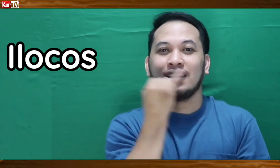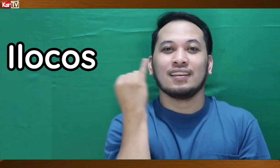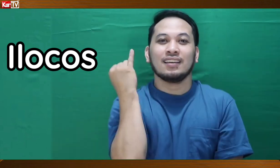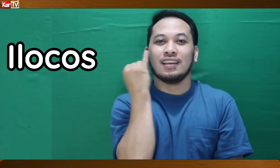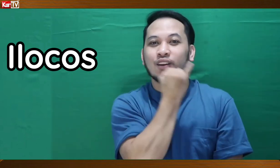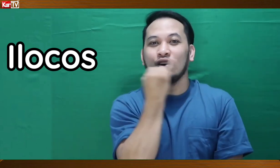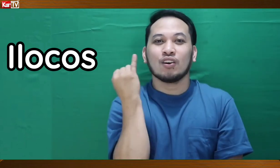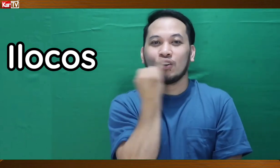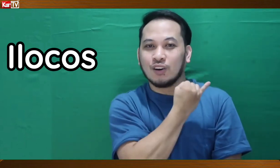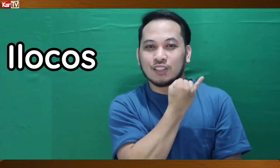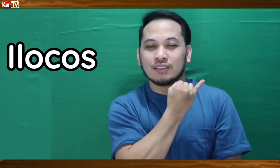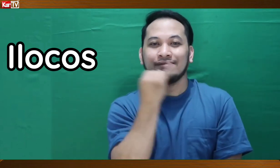Ilo-cos.